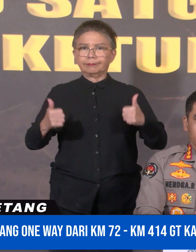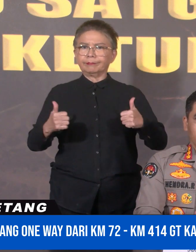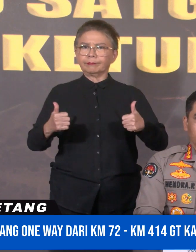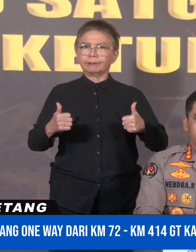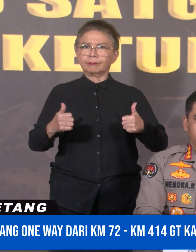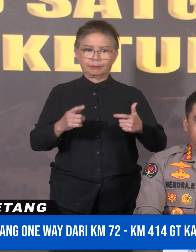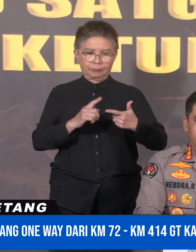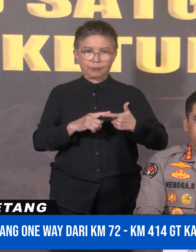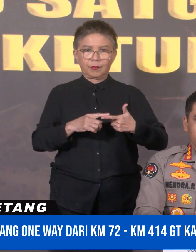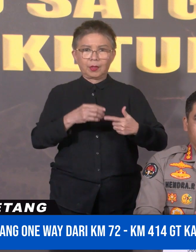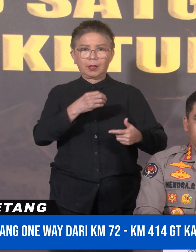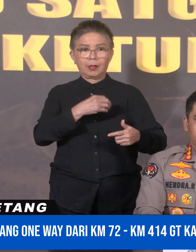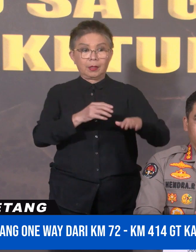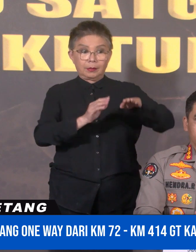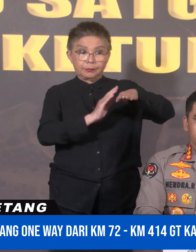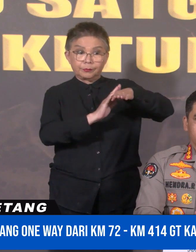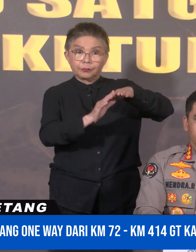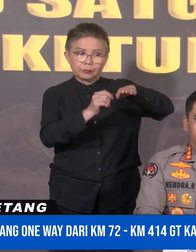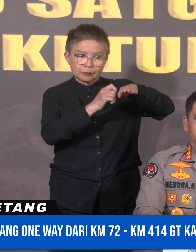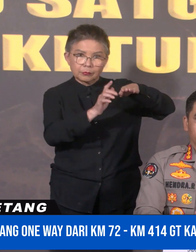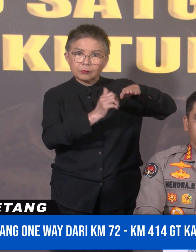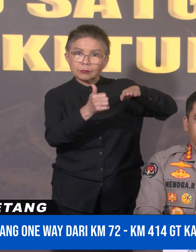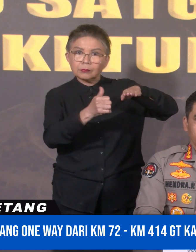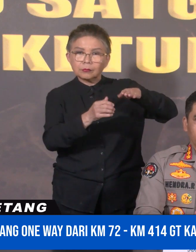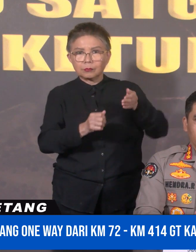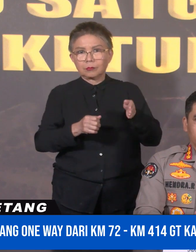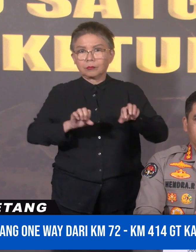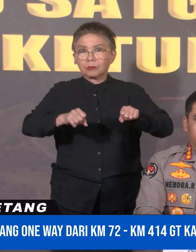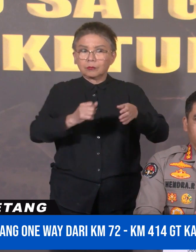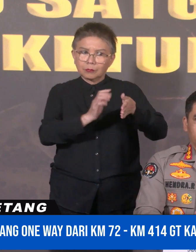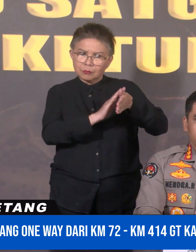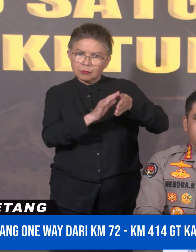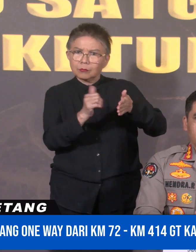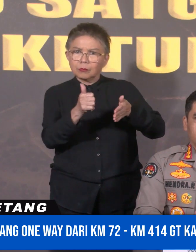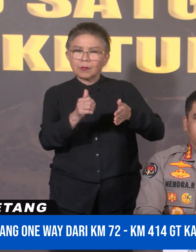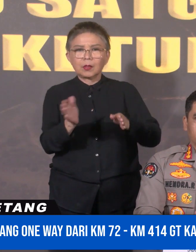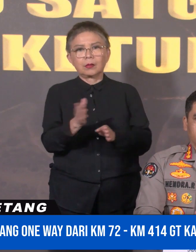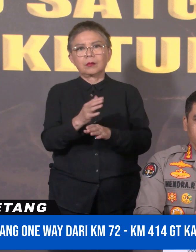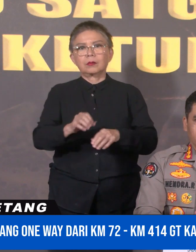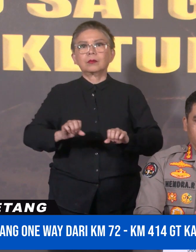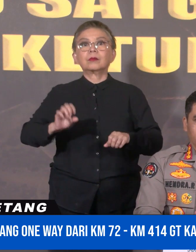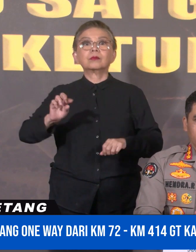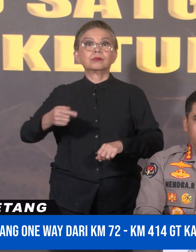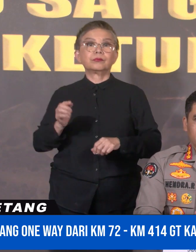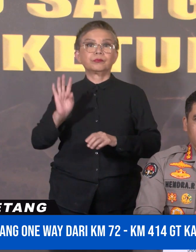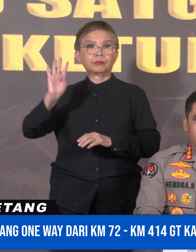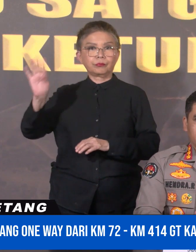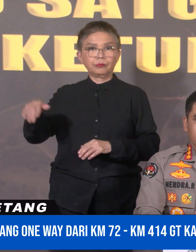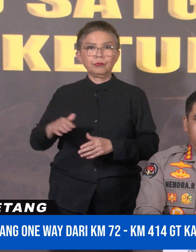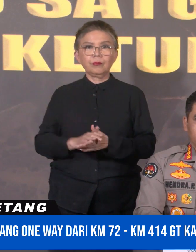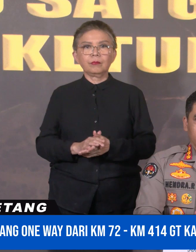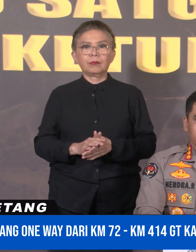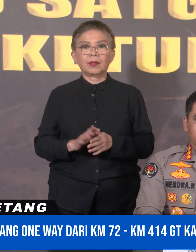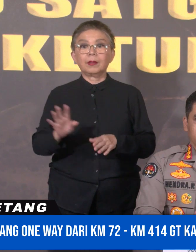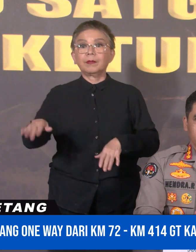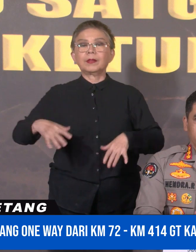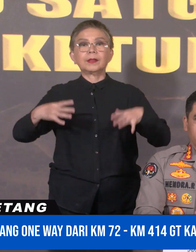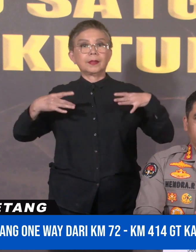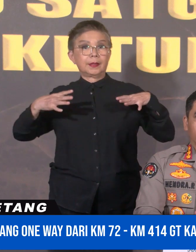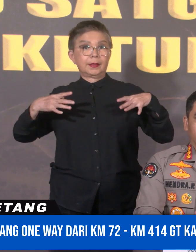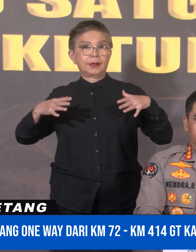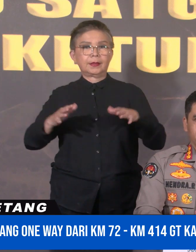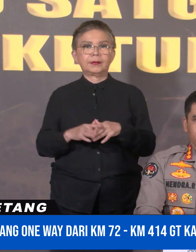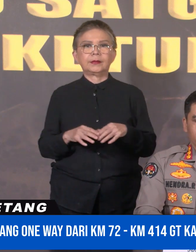Serta periksa kendaraan Sebelum melakukan perjalanan Manfaatkan res area